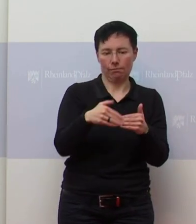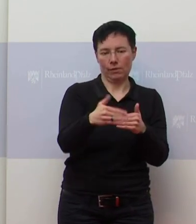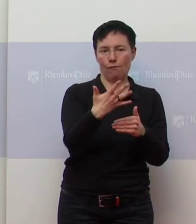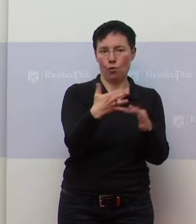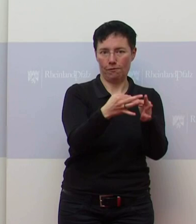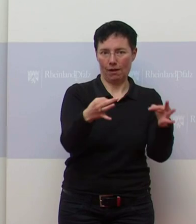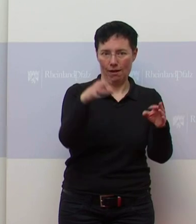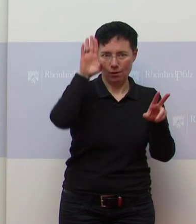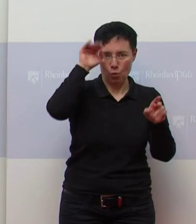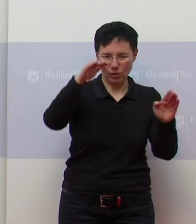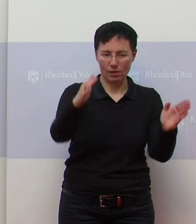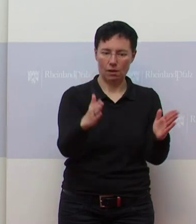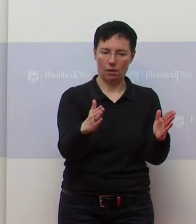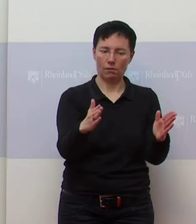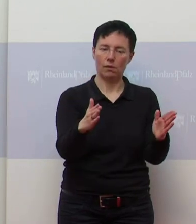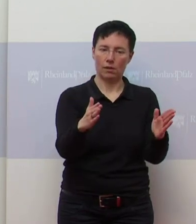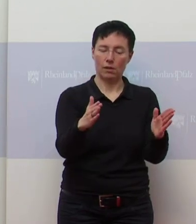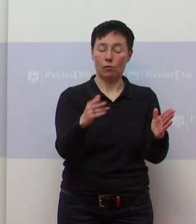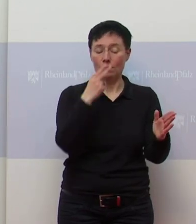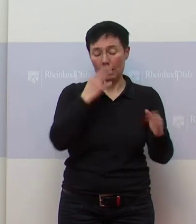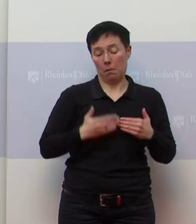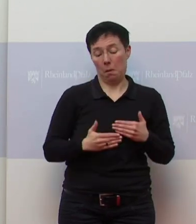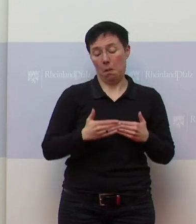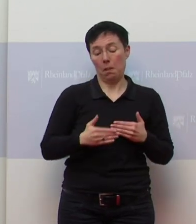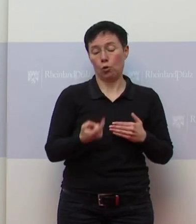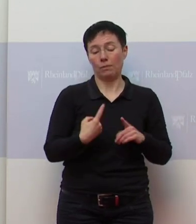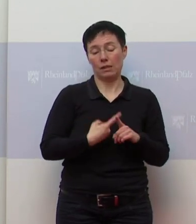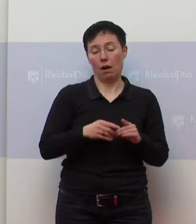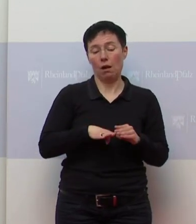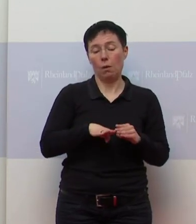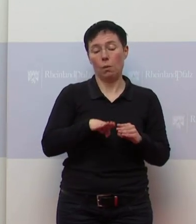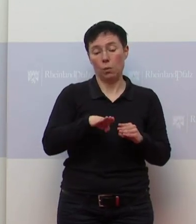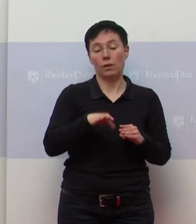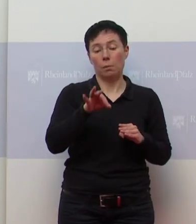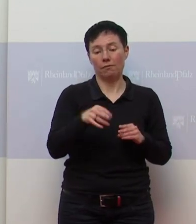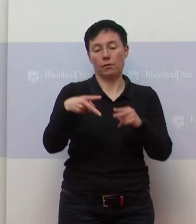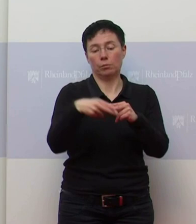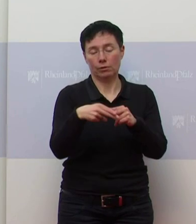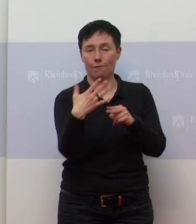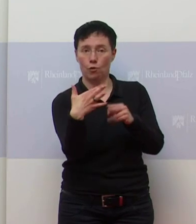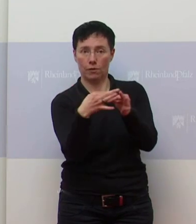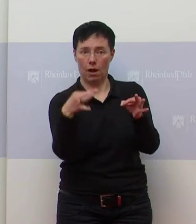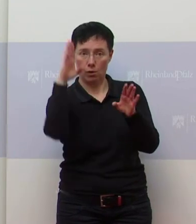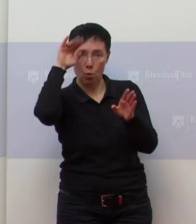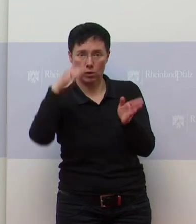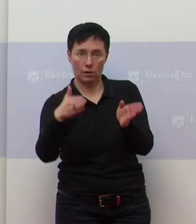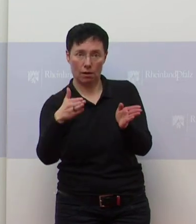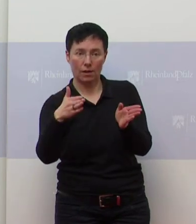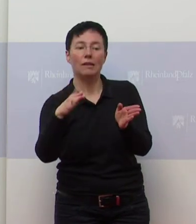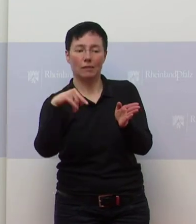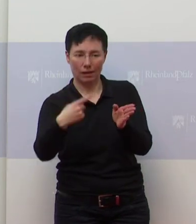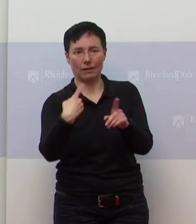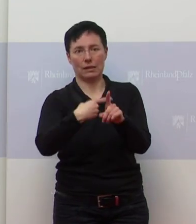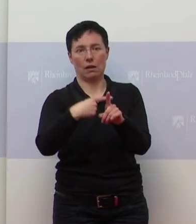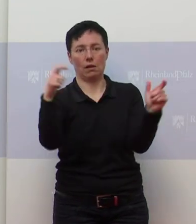weil sie werden das sehen, die nächsten Tage werden die Zahlen weiter steigen, dass man das dann ein ganzes Stück dann einfach wieder eingedämmt